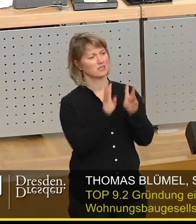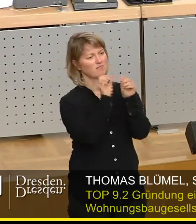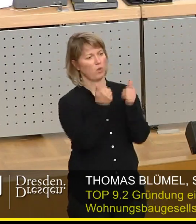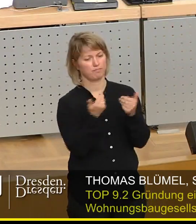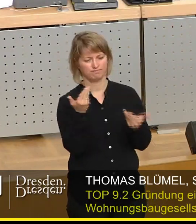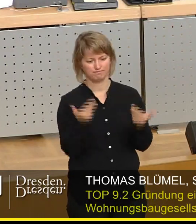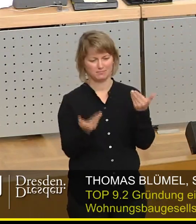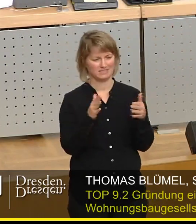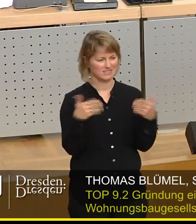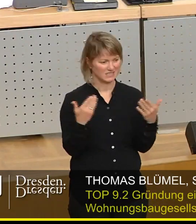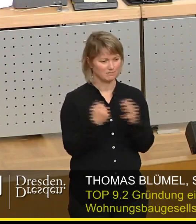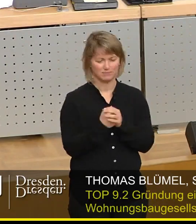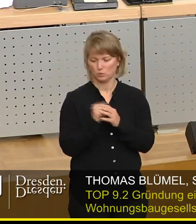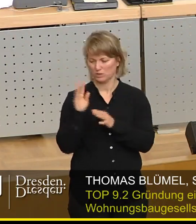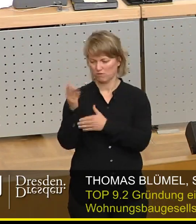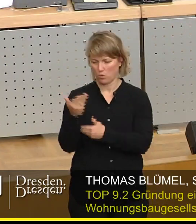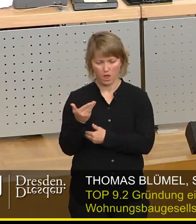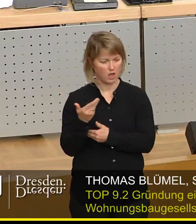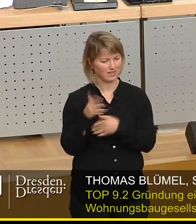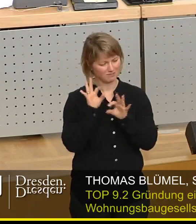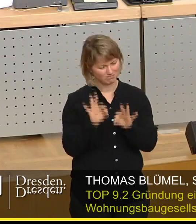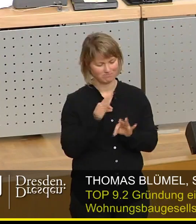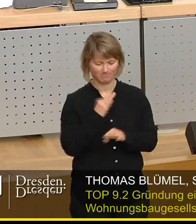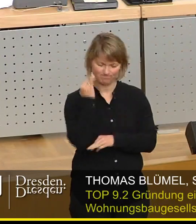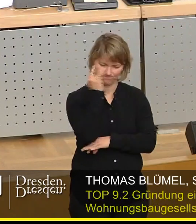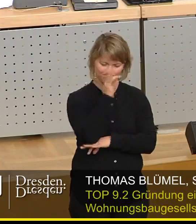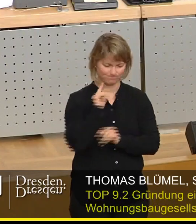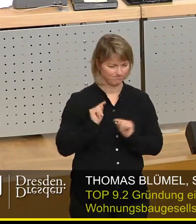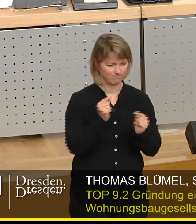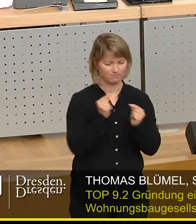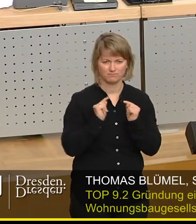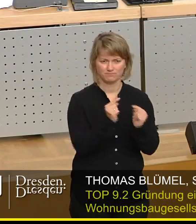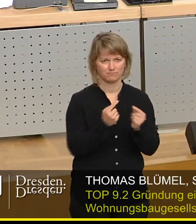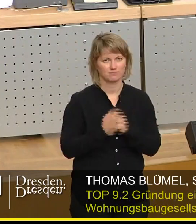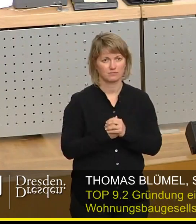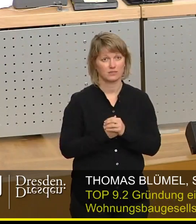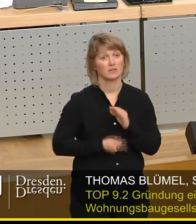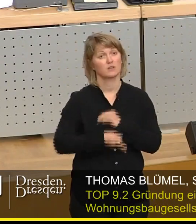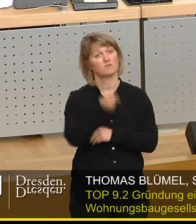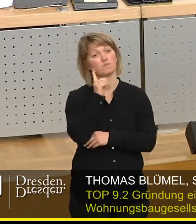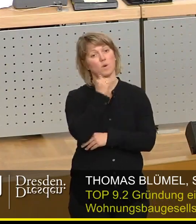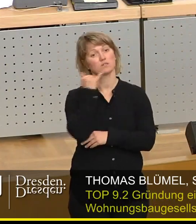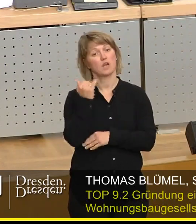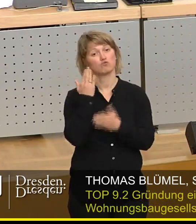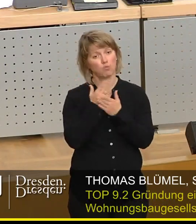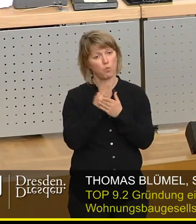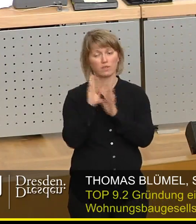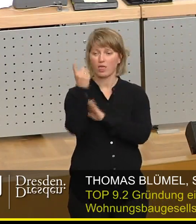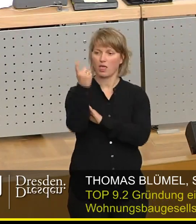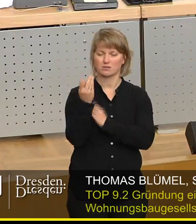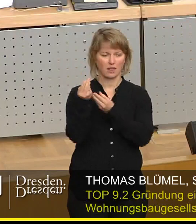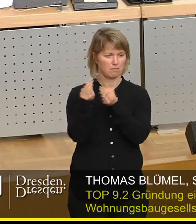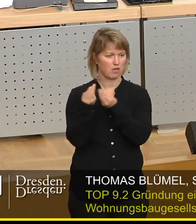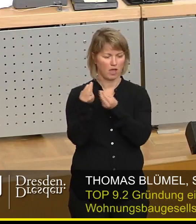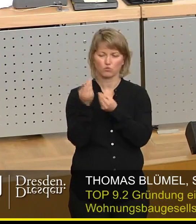dieser Vorlage insgesamt intensiv auseinandergesetzt. Wir haben bereits im vergangenen Jahr dazu externe Beratung uns